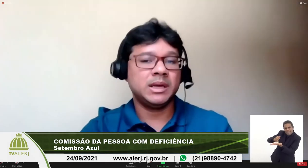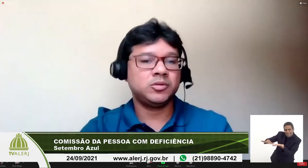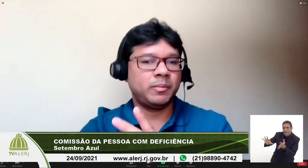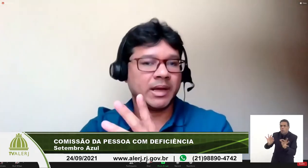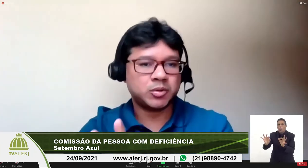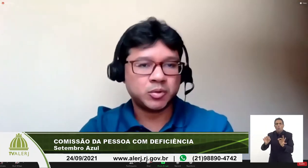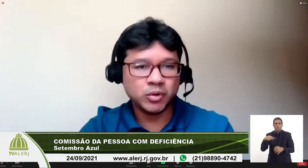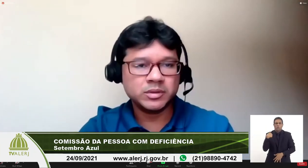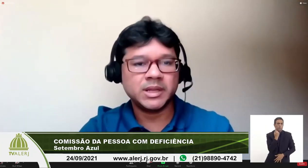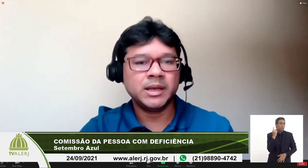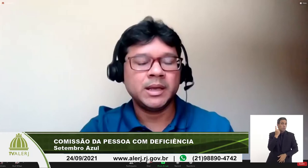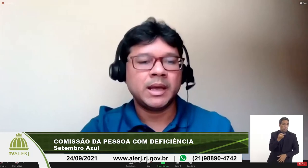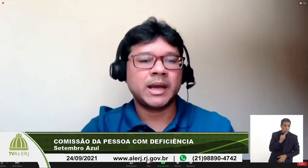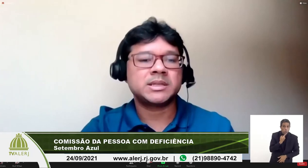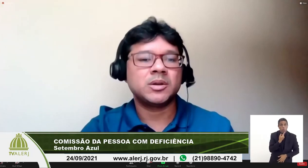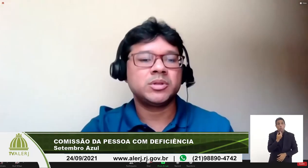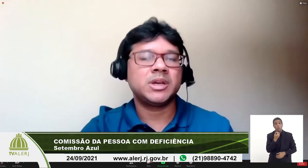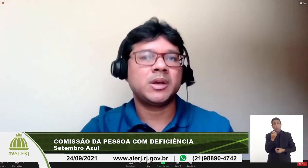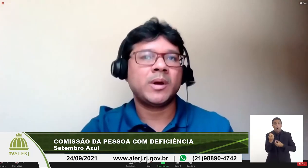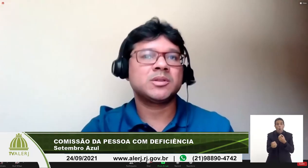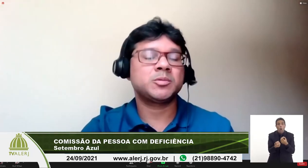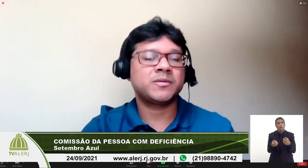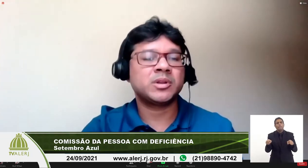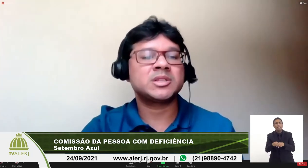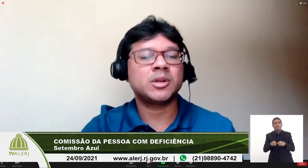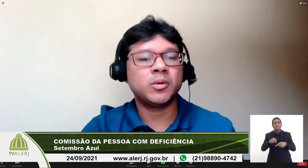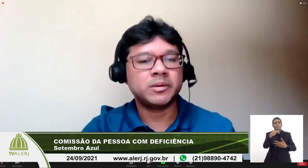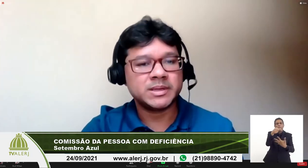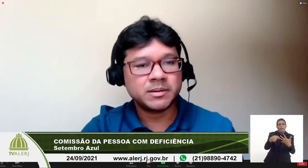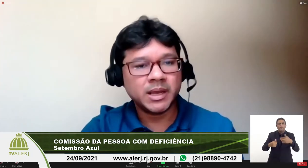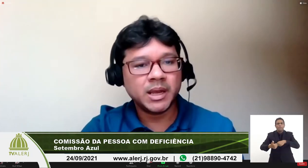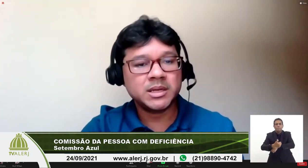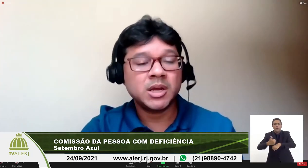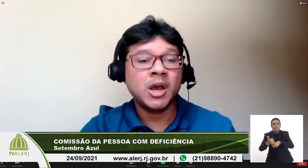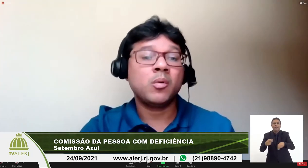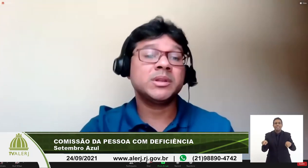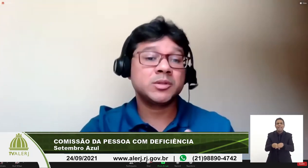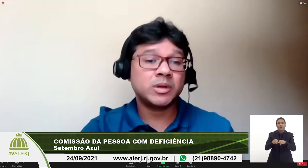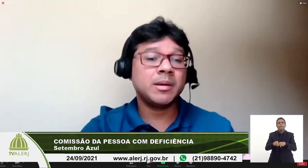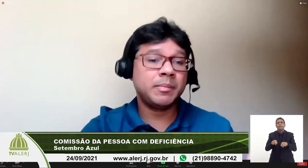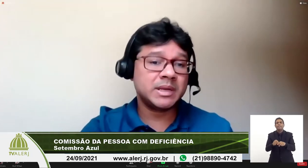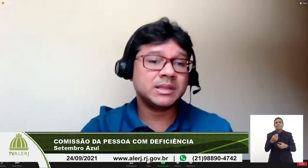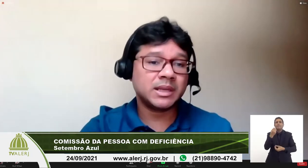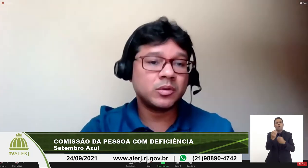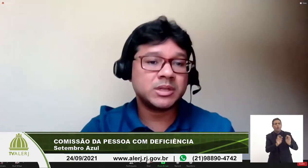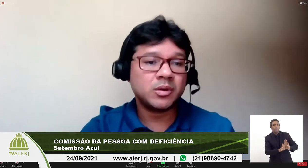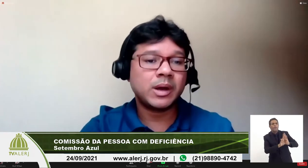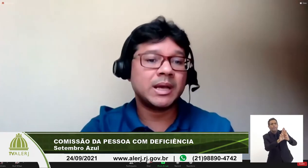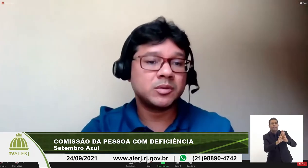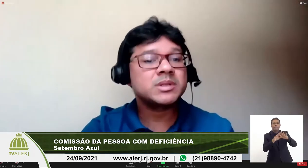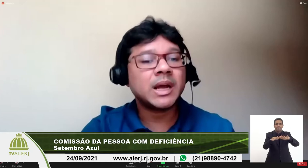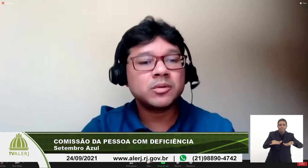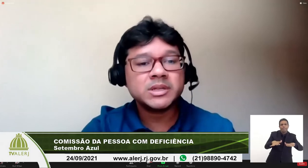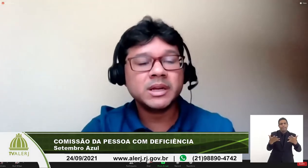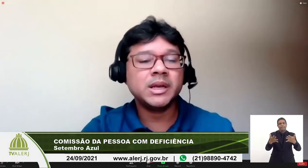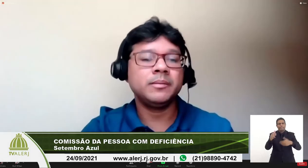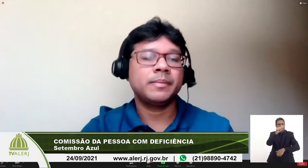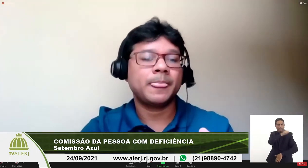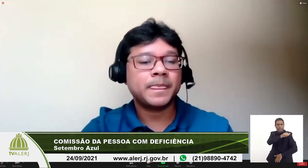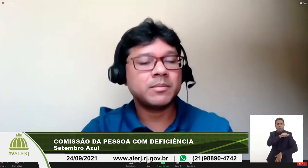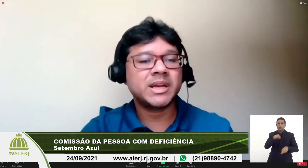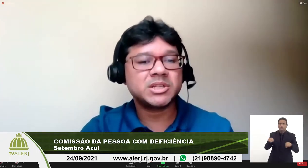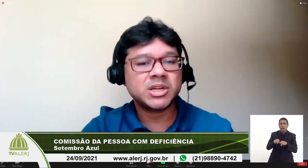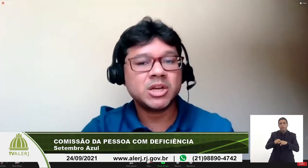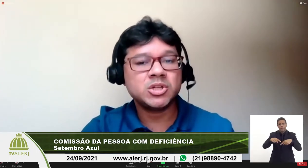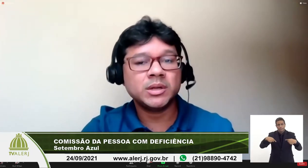tanto para os surdos a questão de quais são os profissionais que estão atuando nesse ambiente quanto as suas representações no caso do estado do Rio de Janeiro